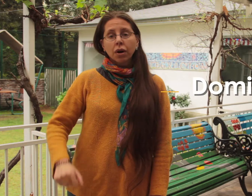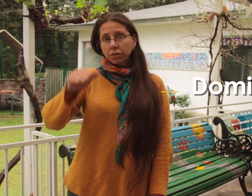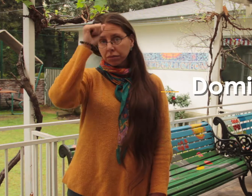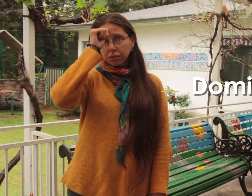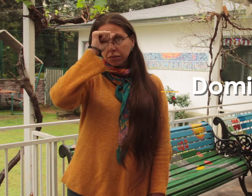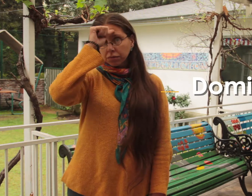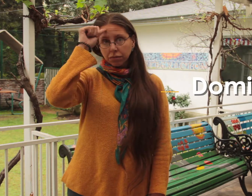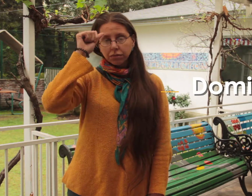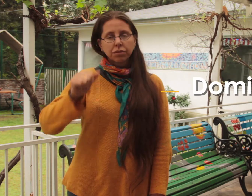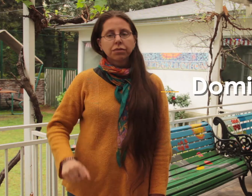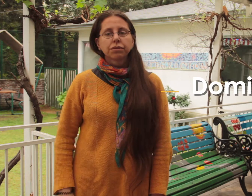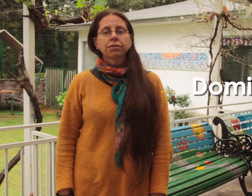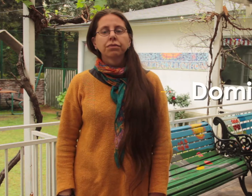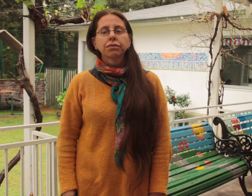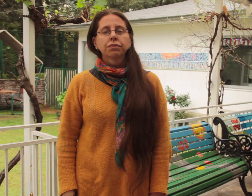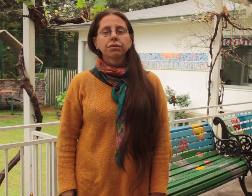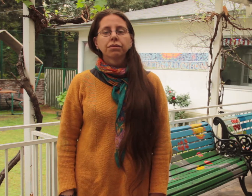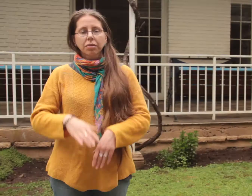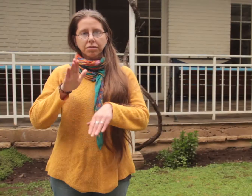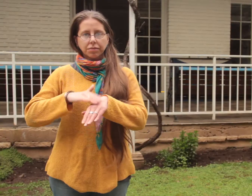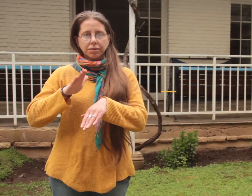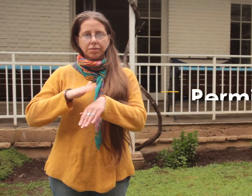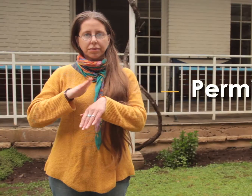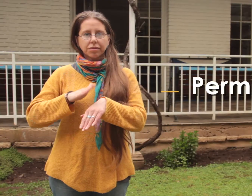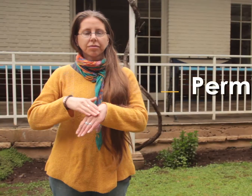Domingo Permiso